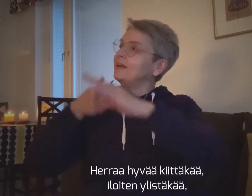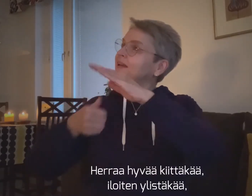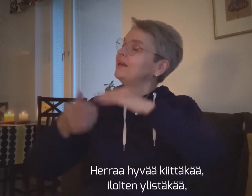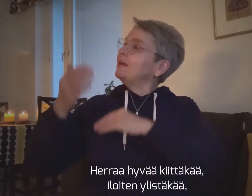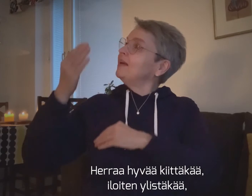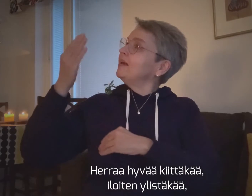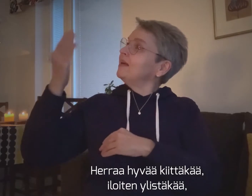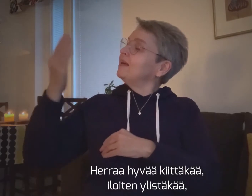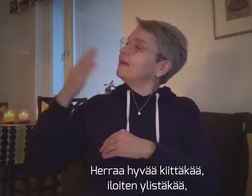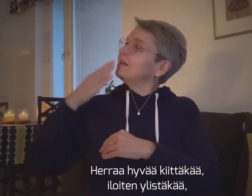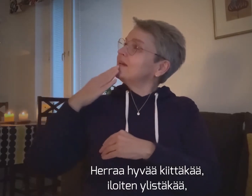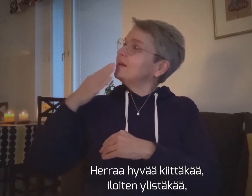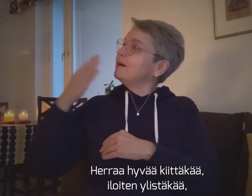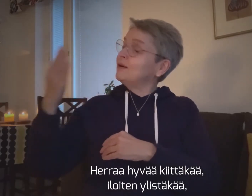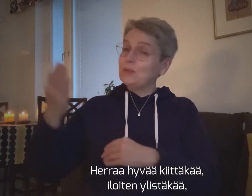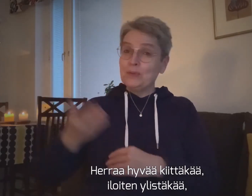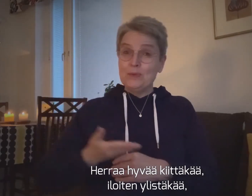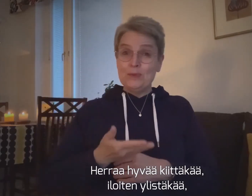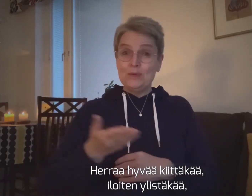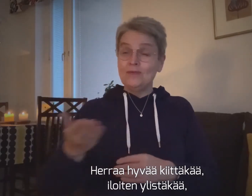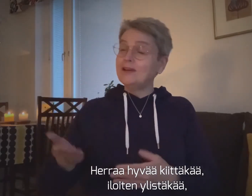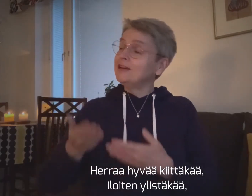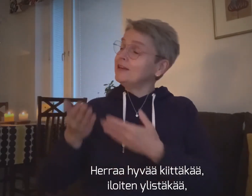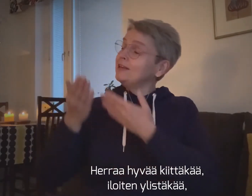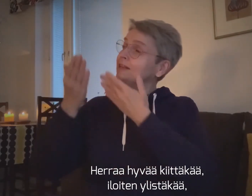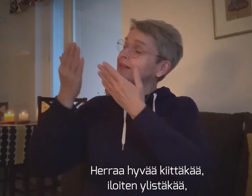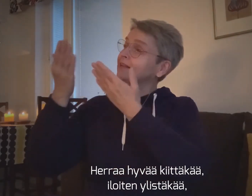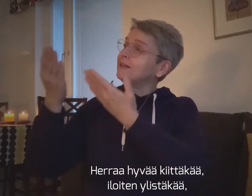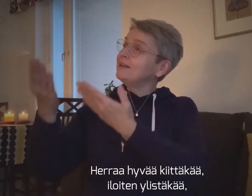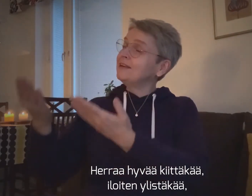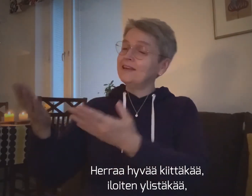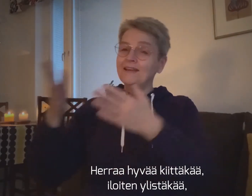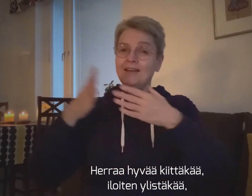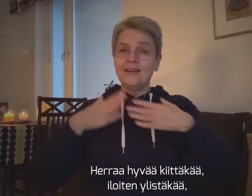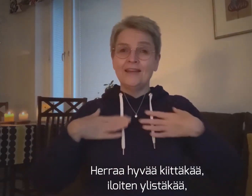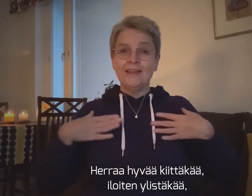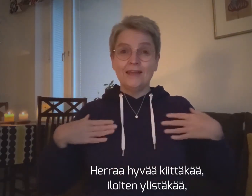Herraa hyvää kiittäkää, iloiten ylistäkää.